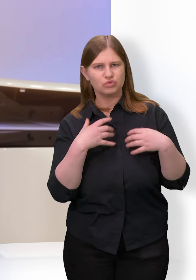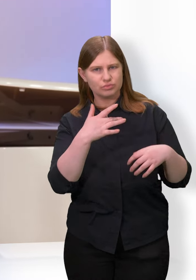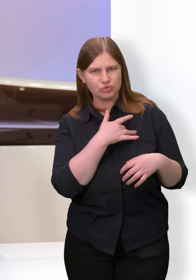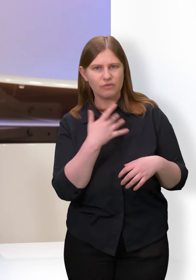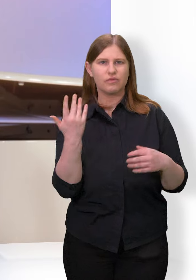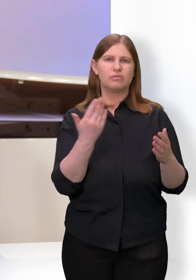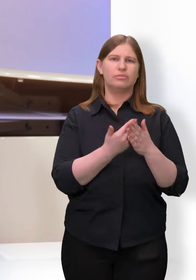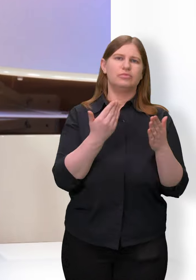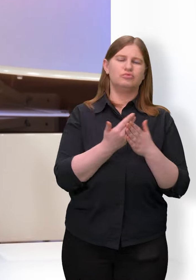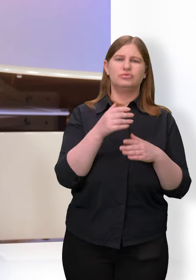Aschberg-Autismus.